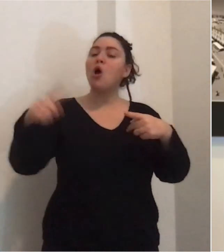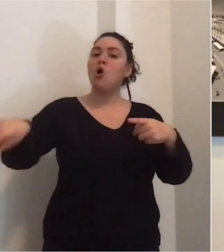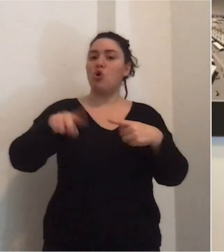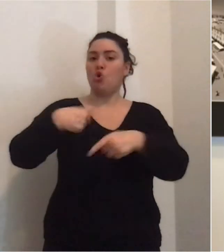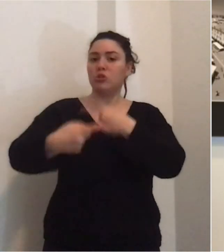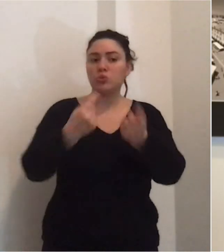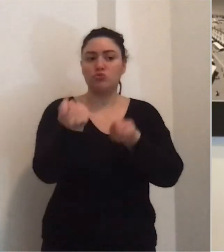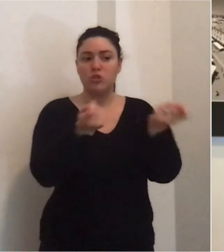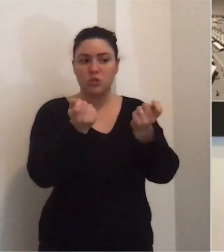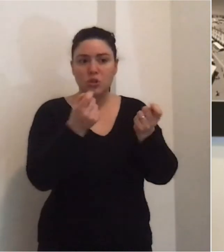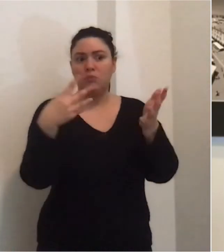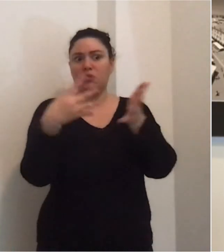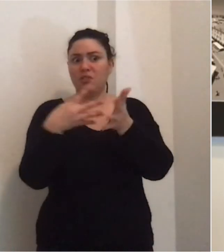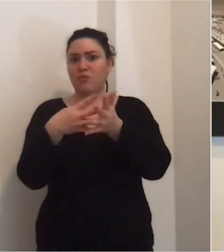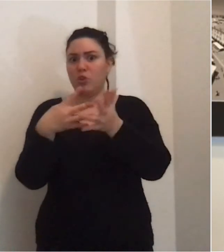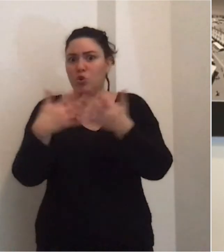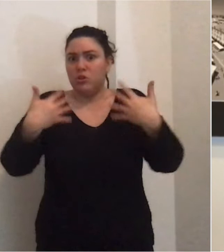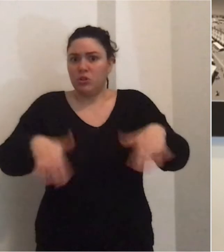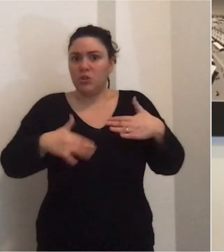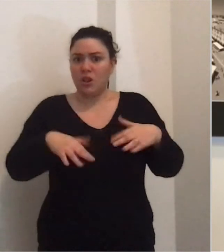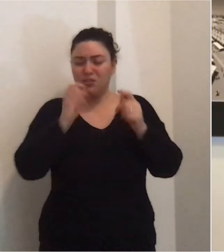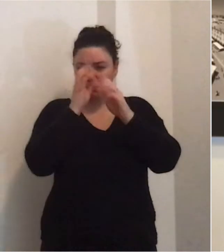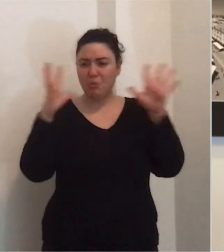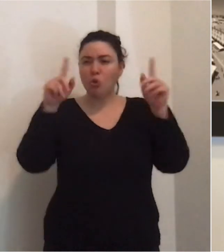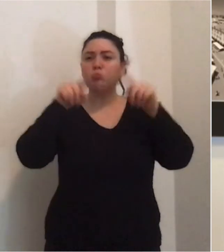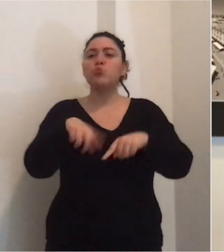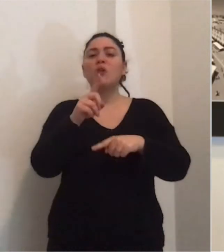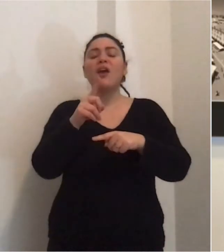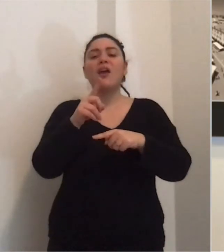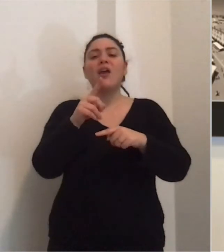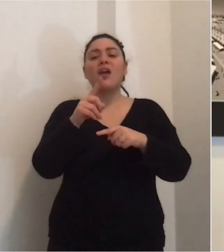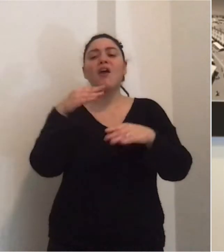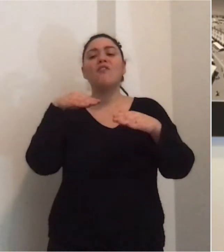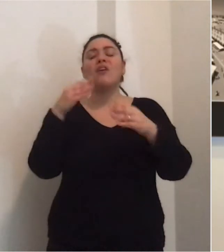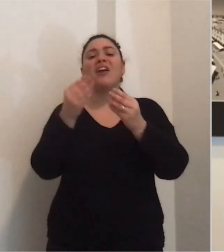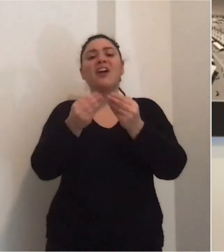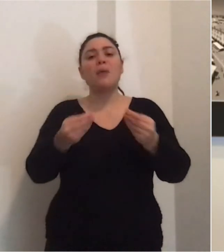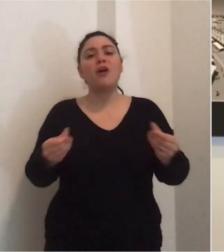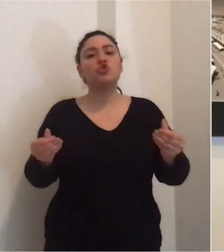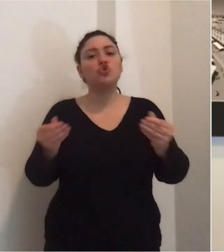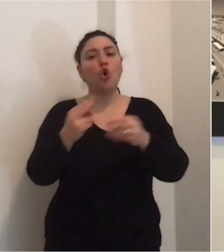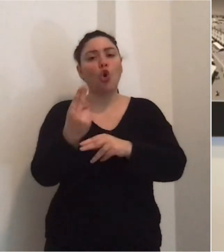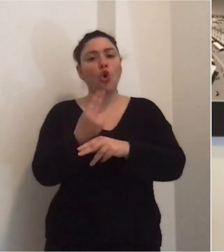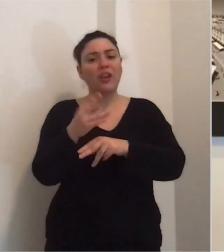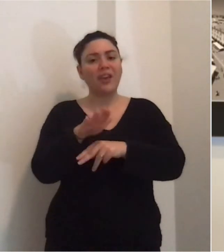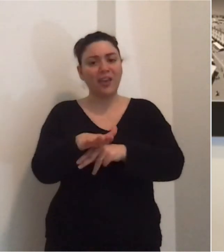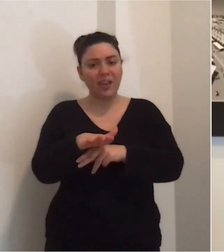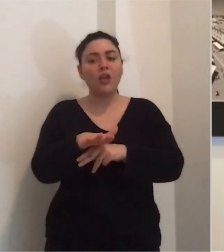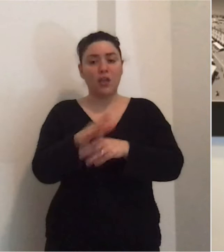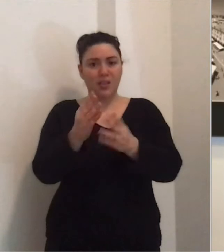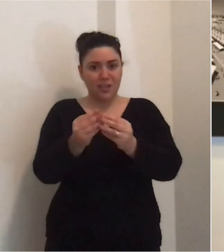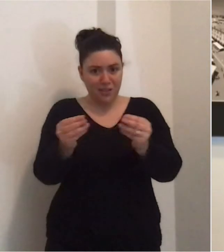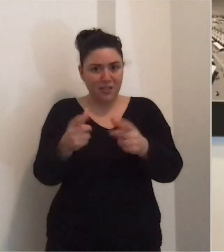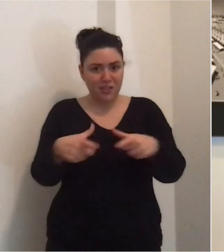questi giorni ci sono difficoltà anche legate all'opportunità della cremazione è andato in crisi